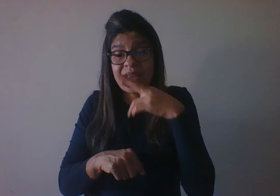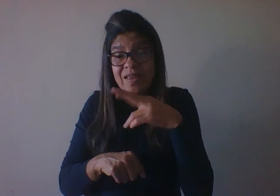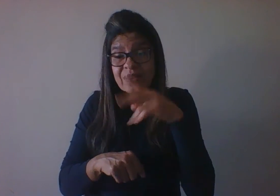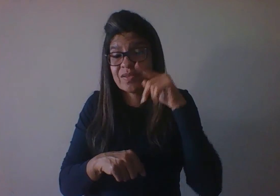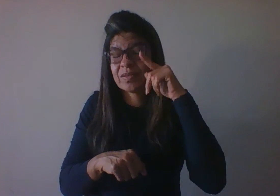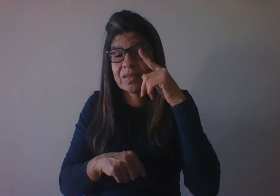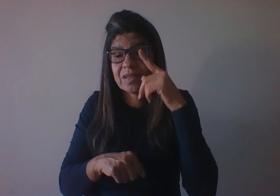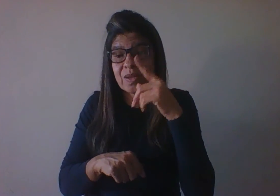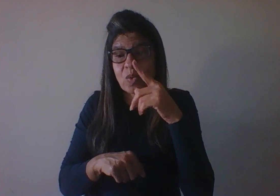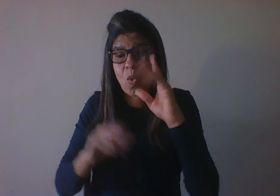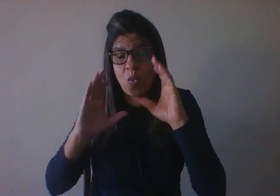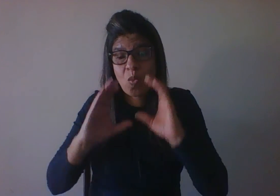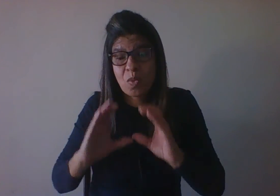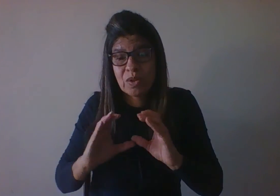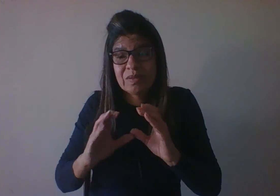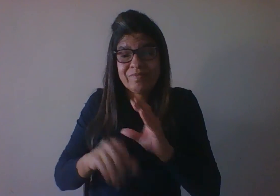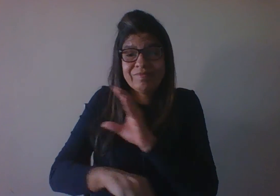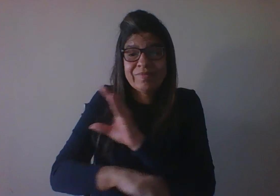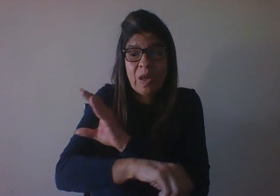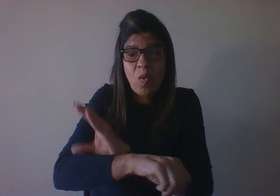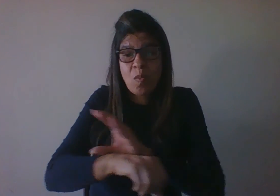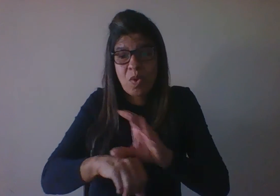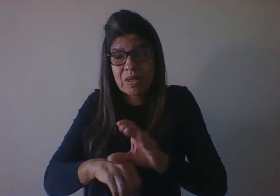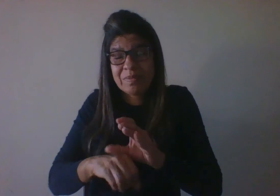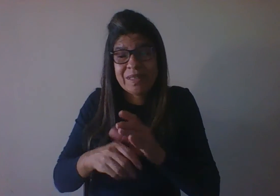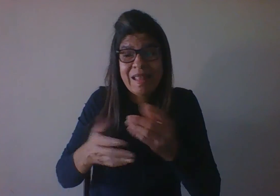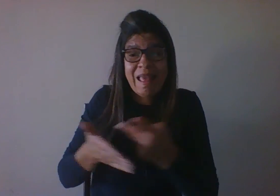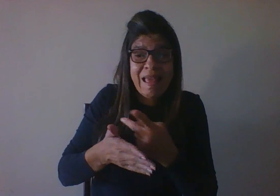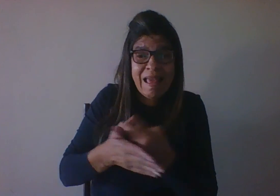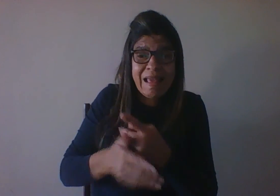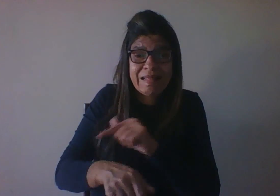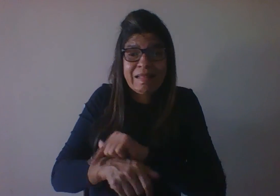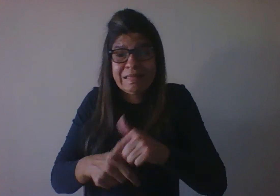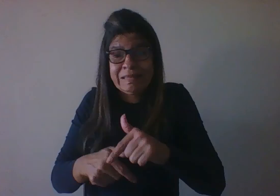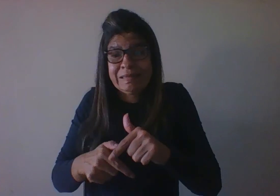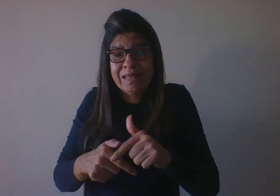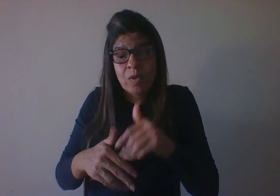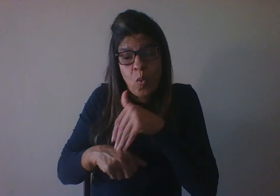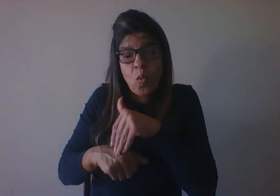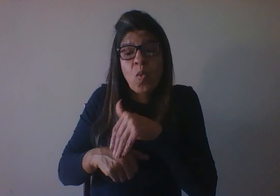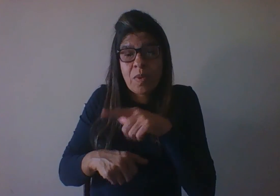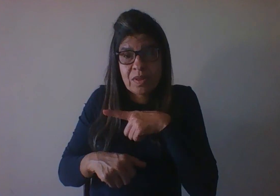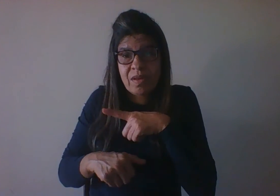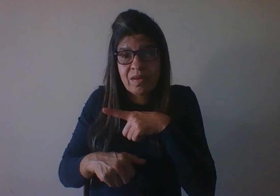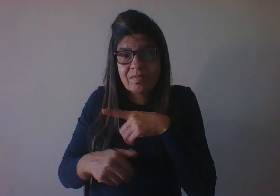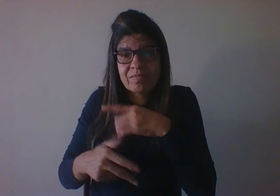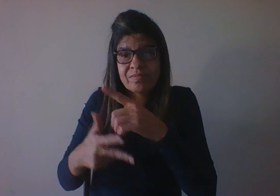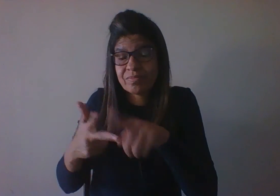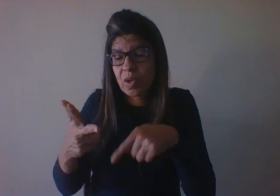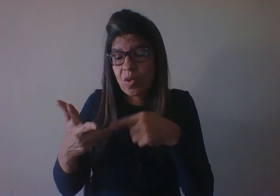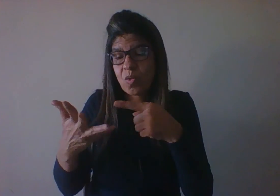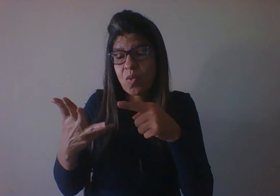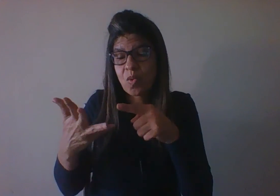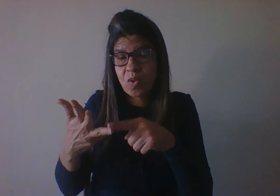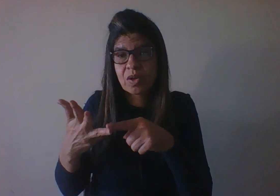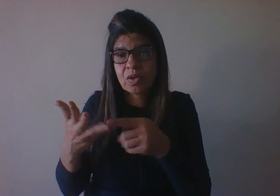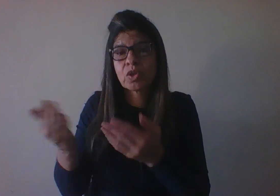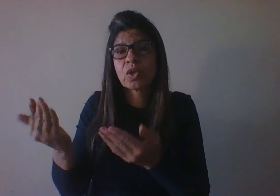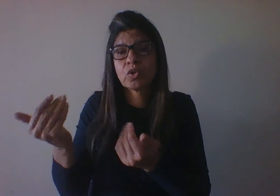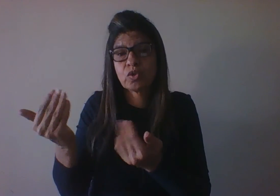O estágio 4, que é o da produtividade versus inferioridade, a gente já está falando aí de jovens adultos, adolescência, jovens